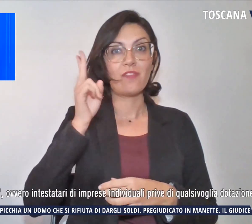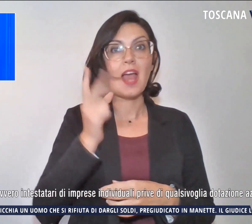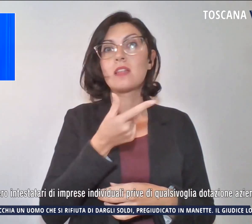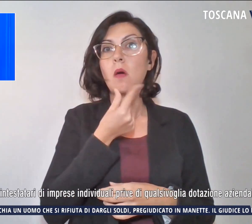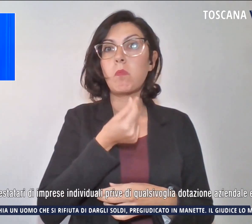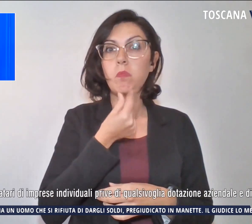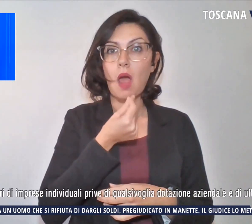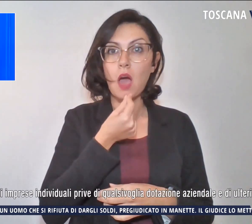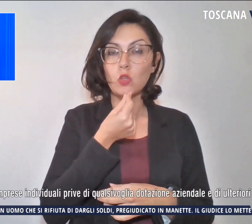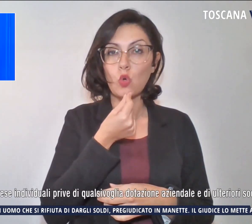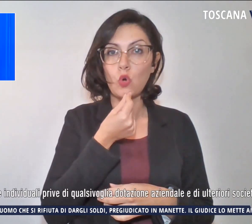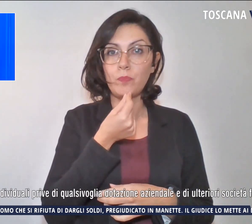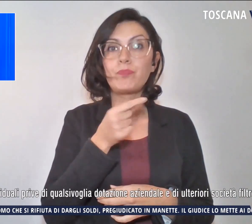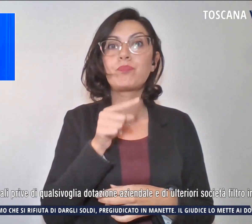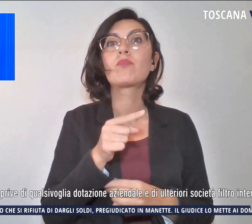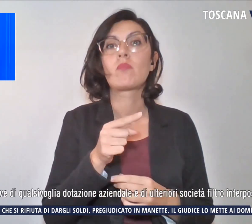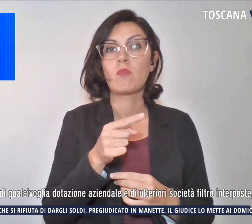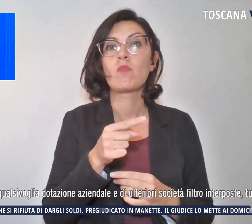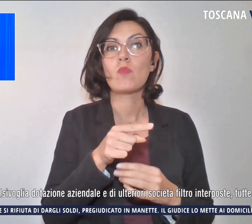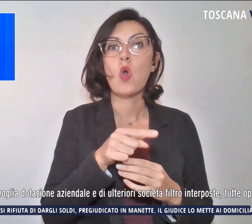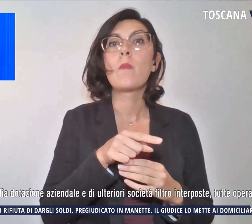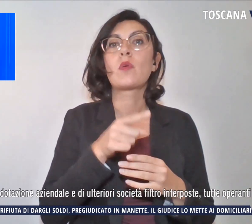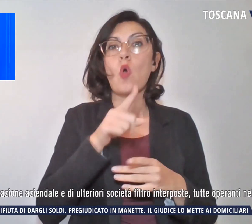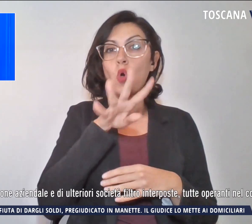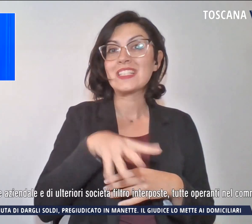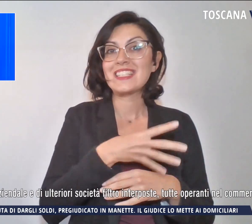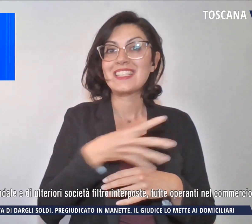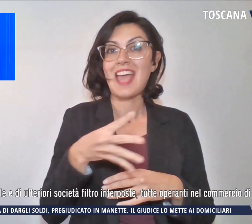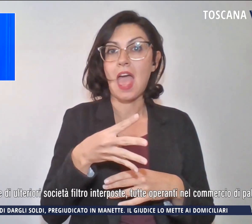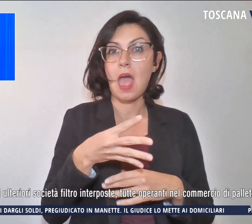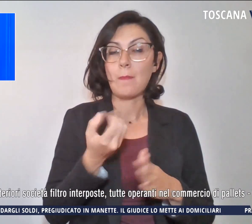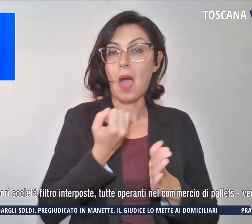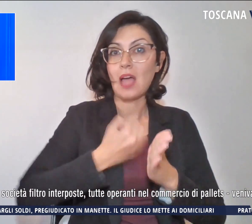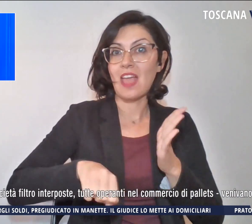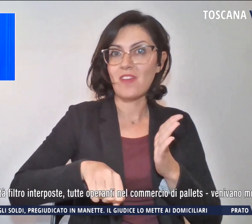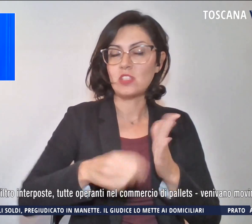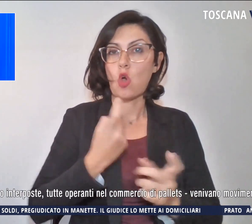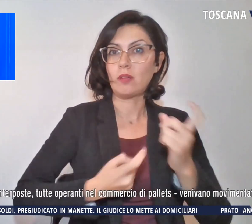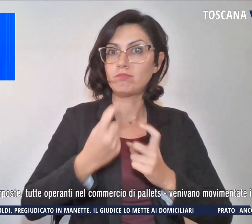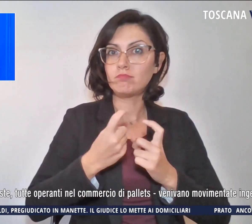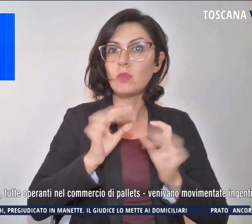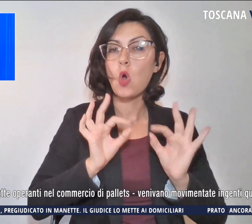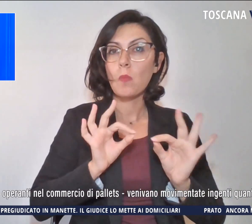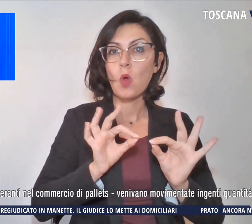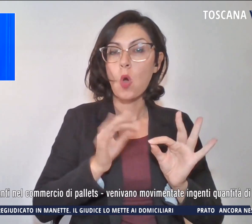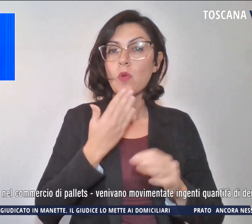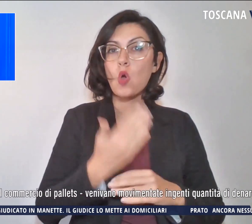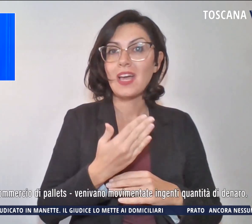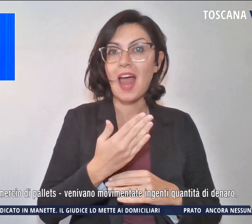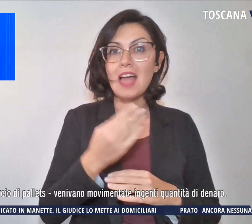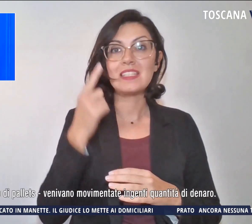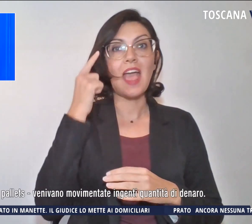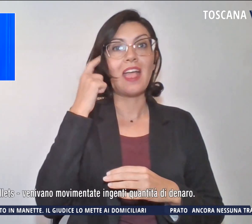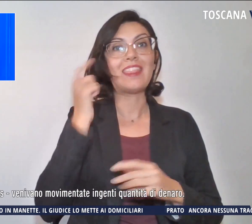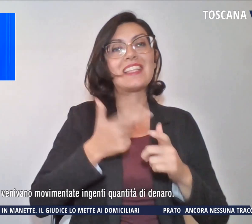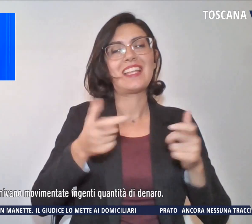ricostruito lo schema evasivo con il quale, tramite teste di legno, ovvero intestatari